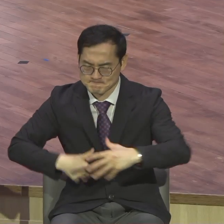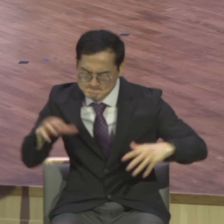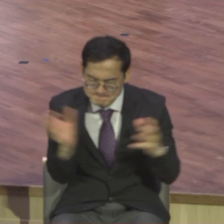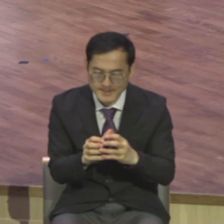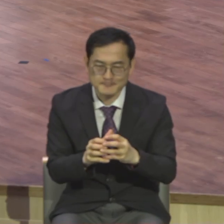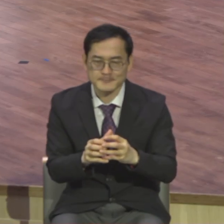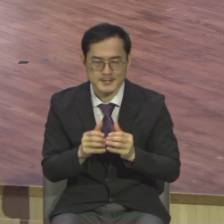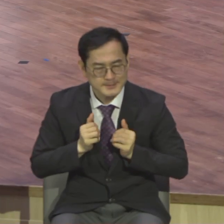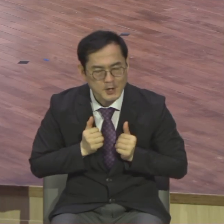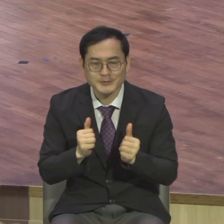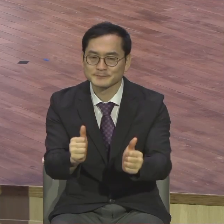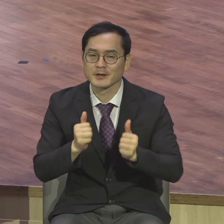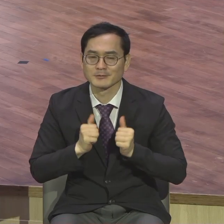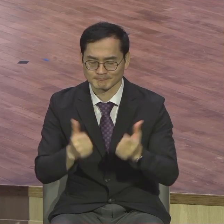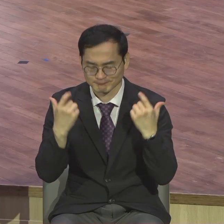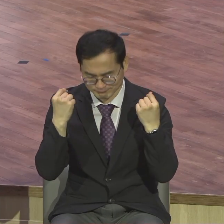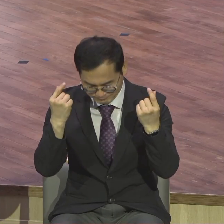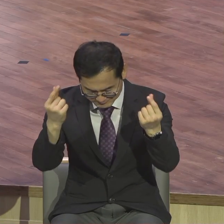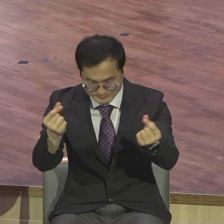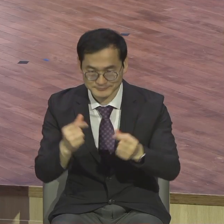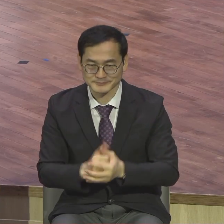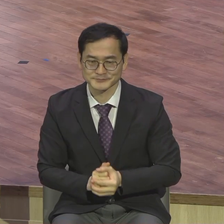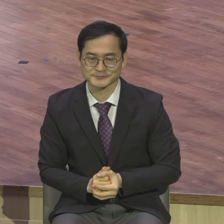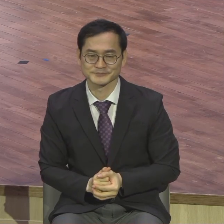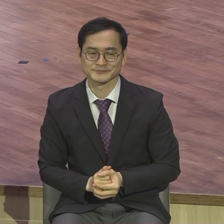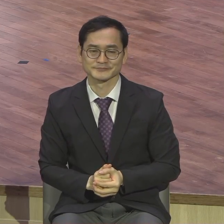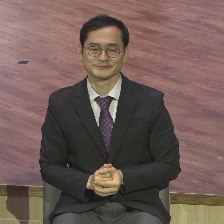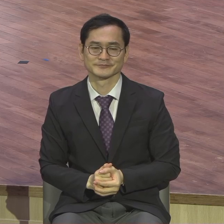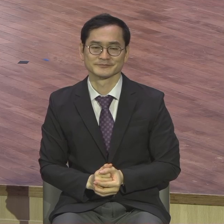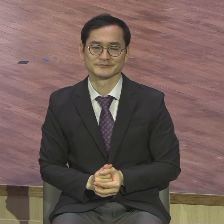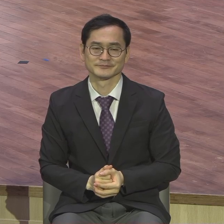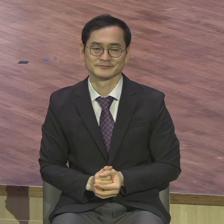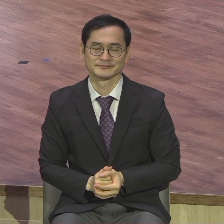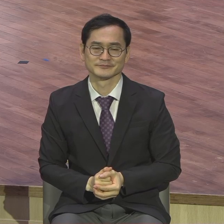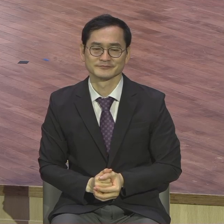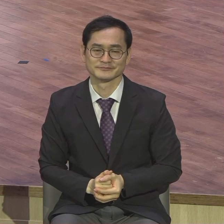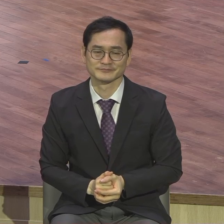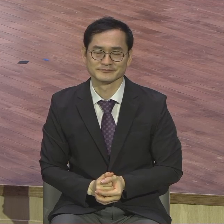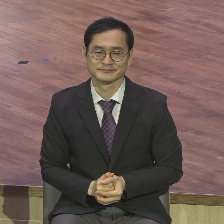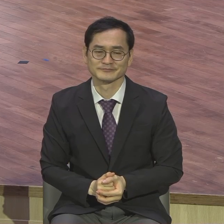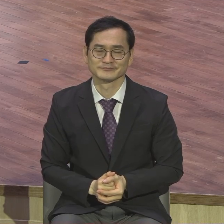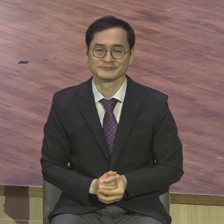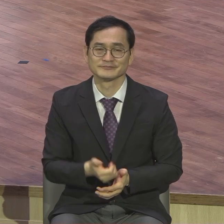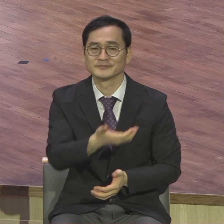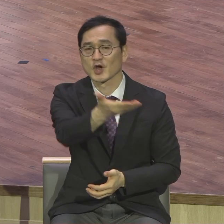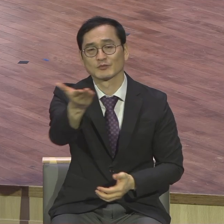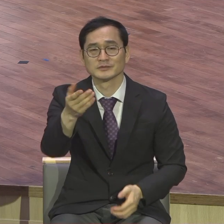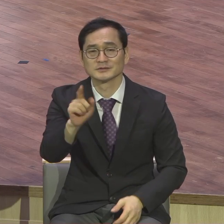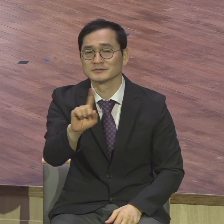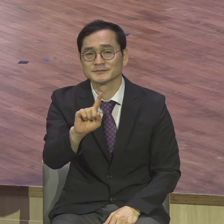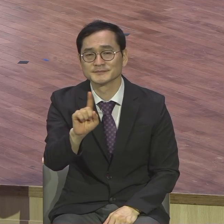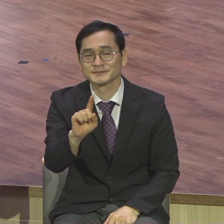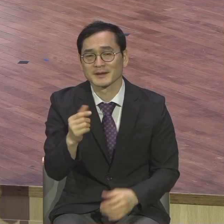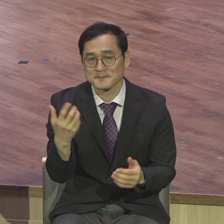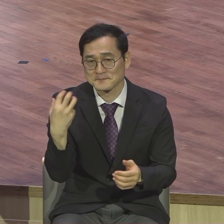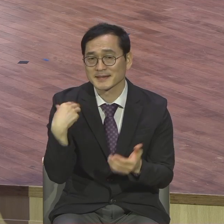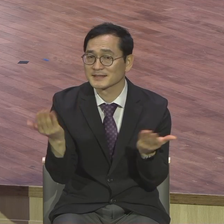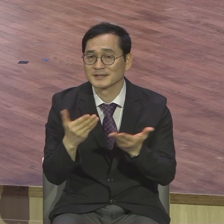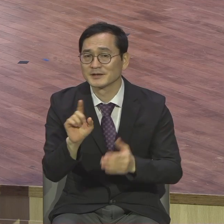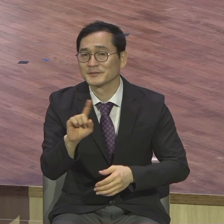일사불란하게 움직이고 있습니다 여러분 개인은 어떻습니까 맡겨 직분은 뭘 하고 있습니까 그냥 놀고 있습니까